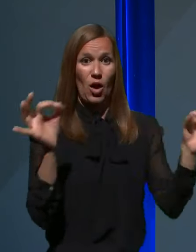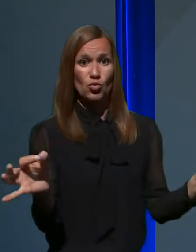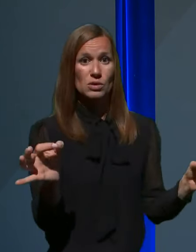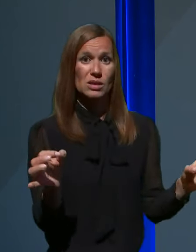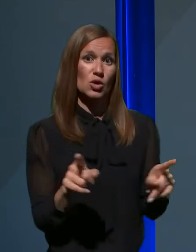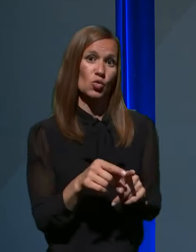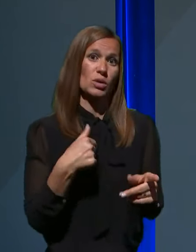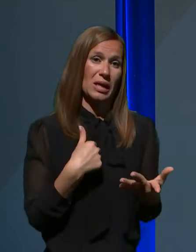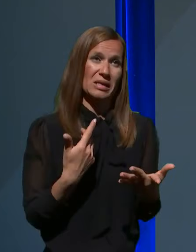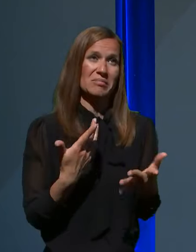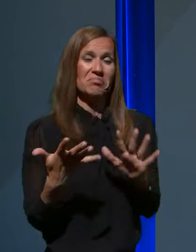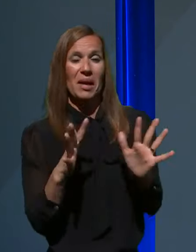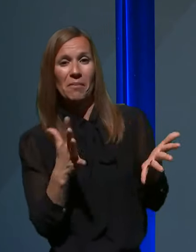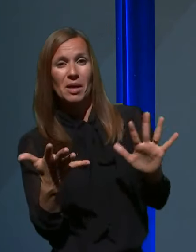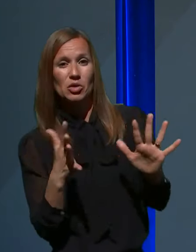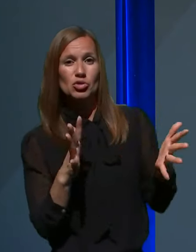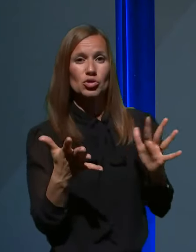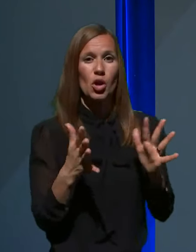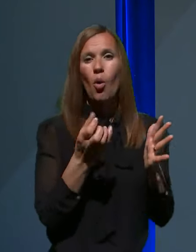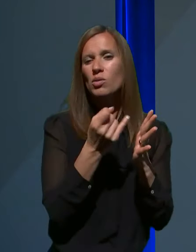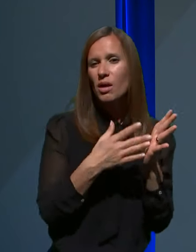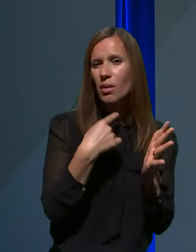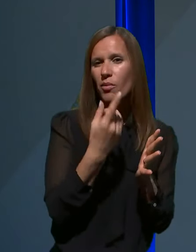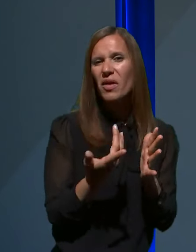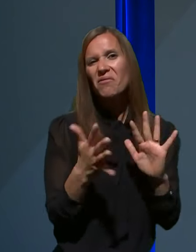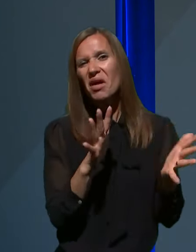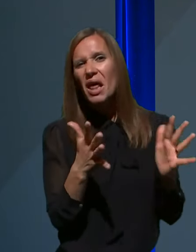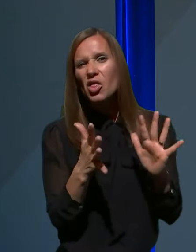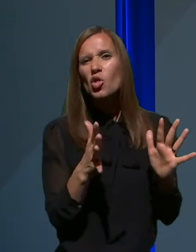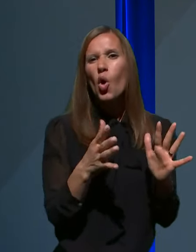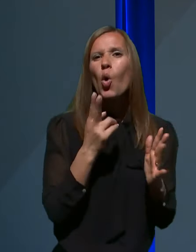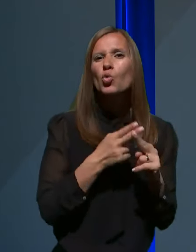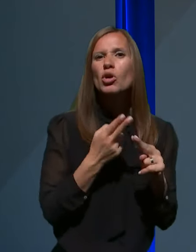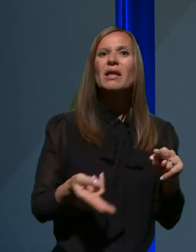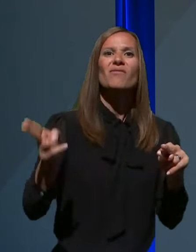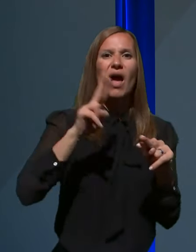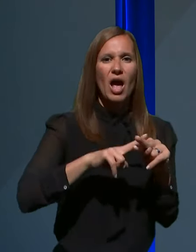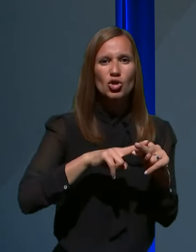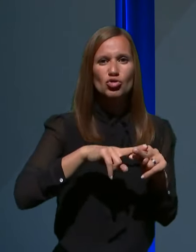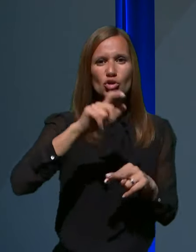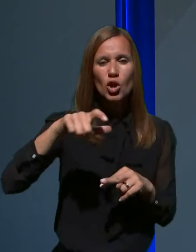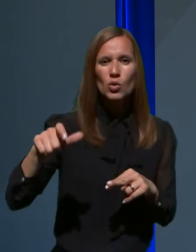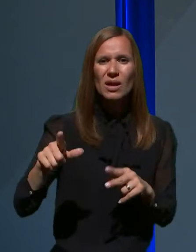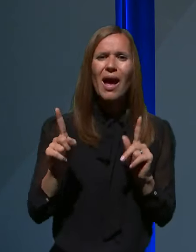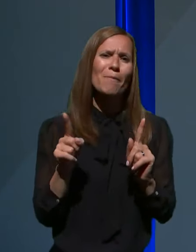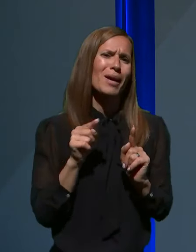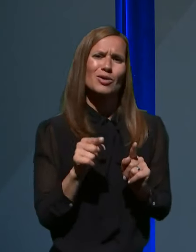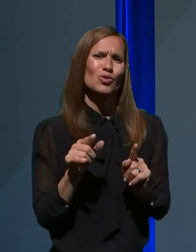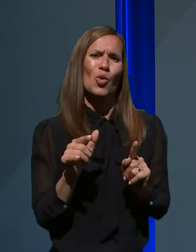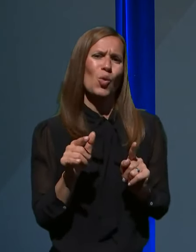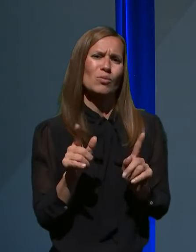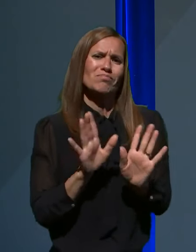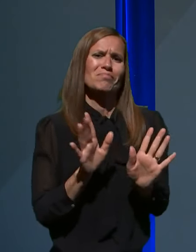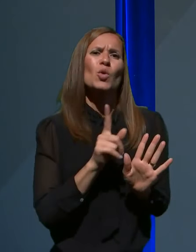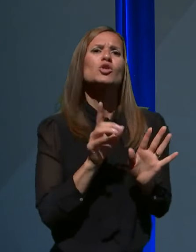všalne ocene pred časom dajal, da je verjetno okuženih bistveno več, ampak to so v resnici